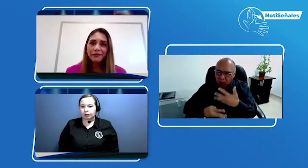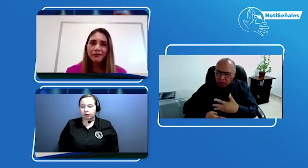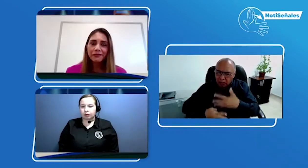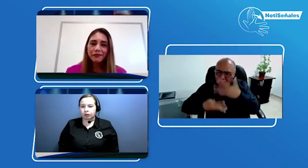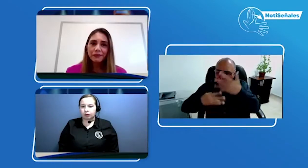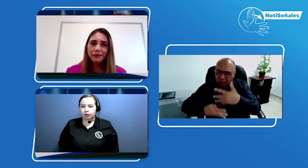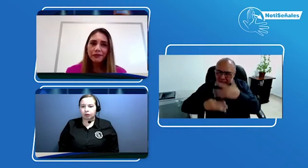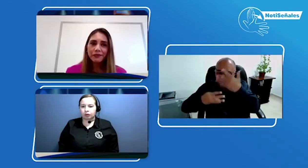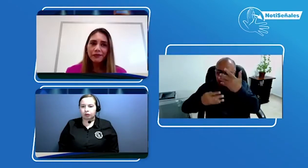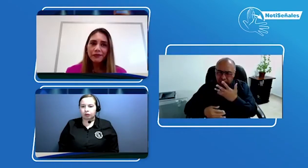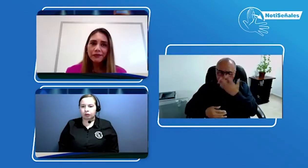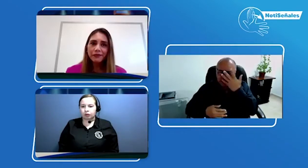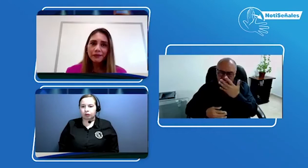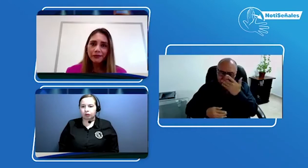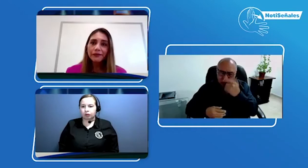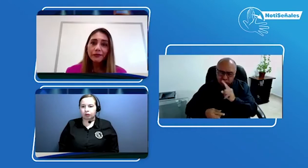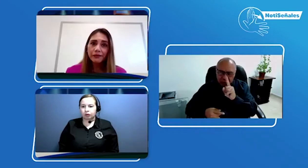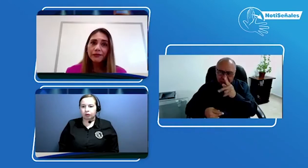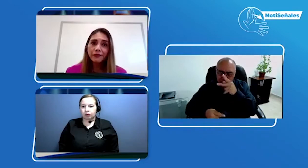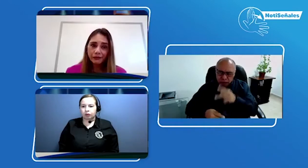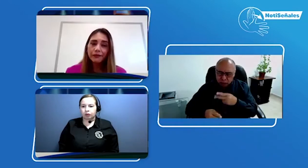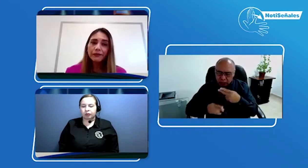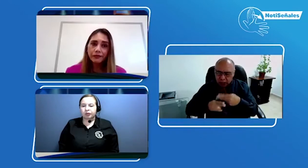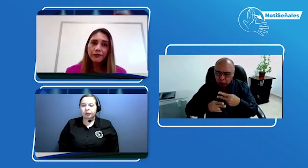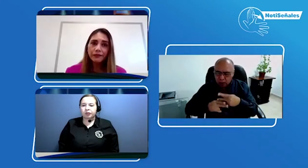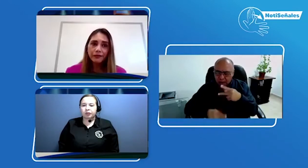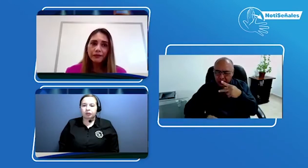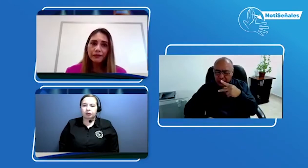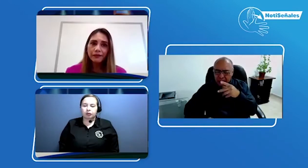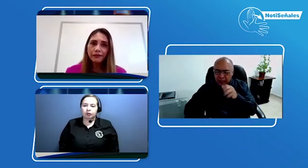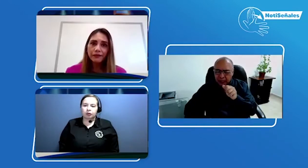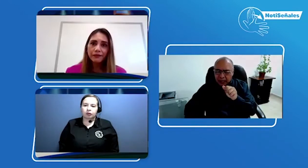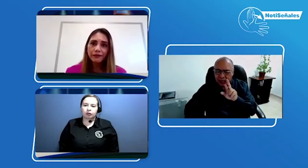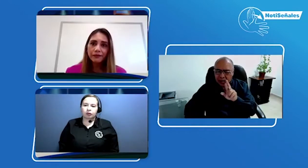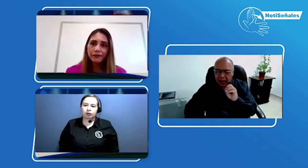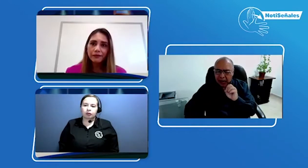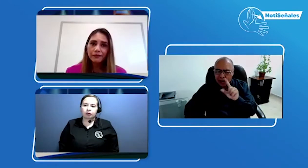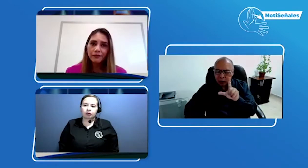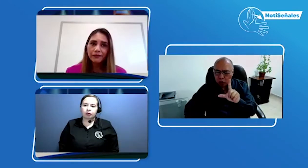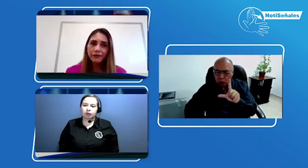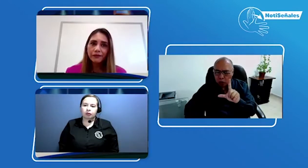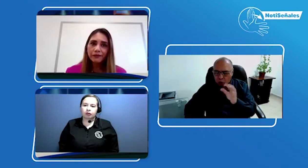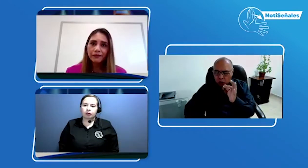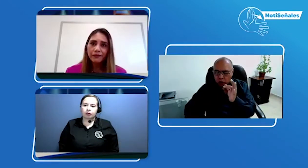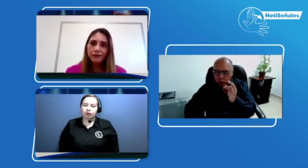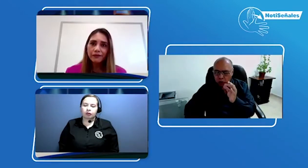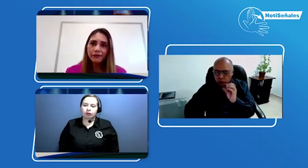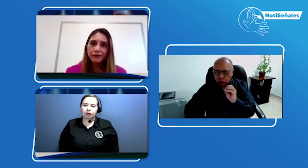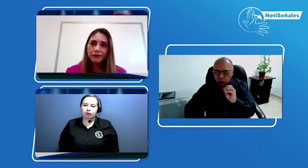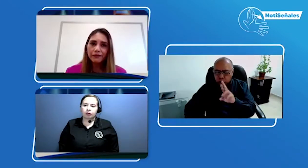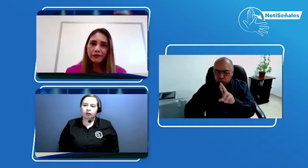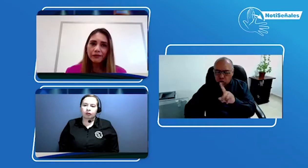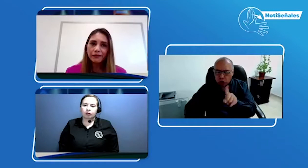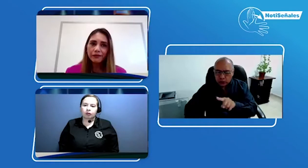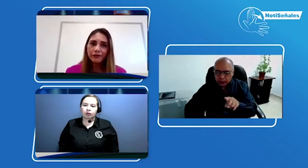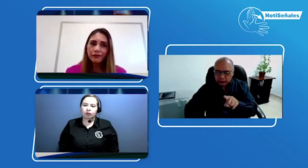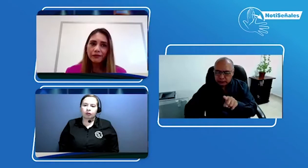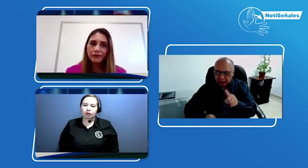servicio de interpretación virtual, pero estoy viendo en los comentarios